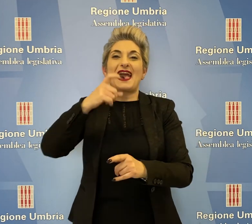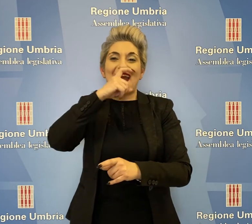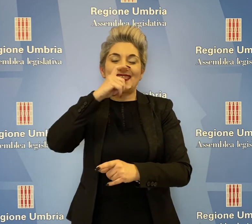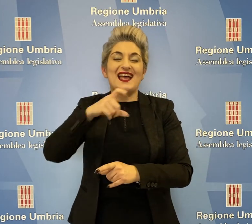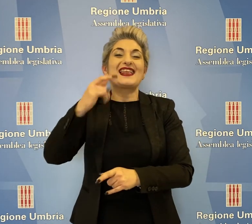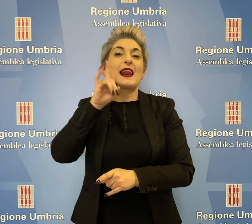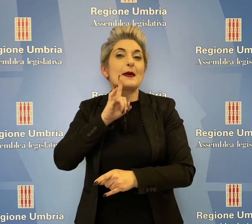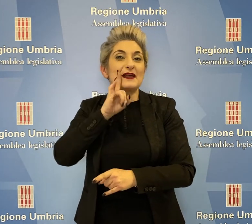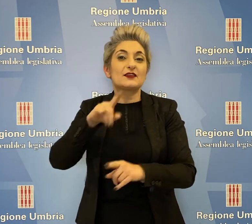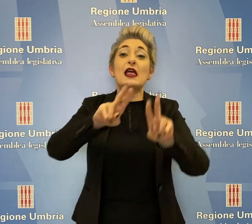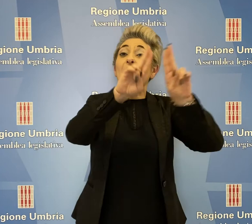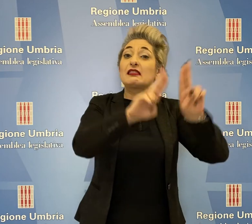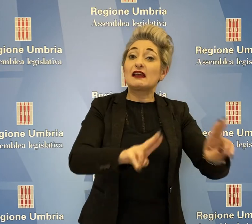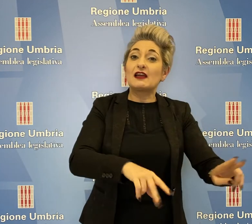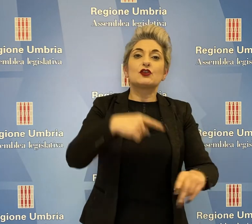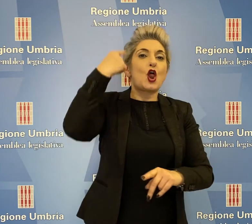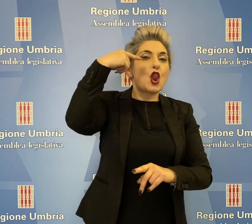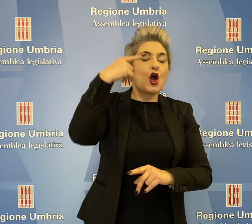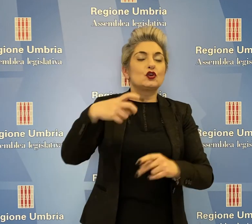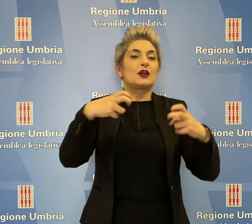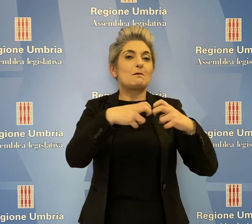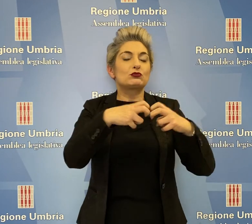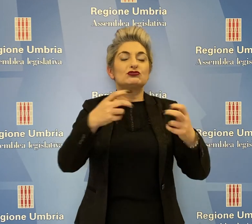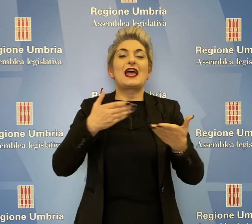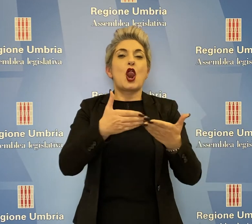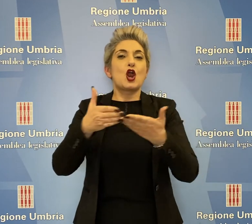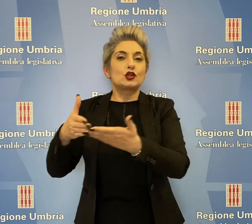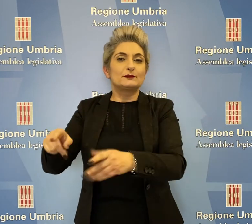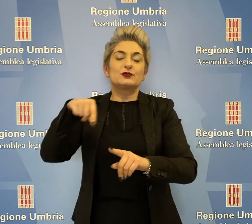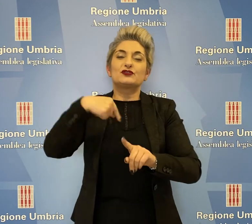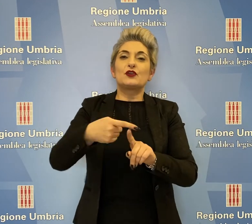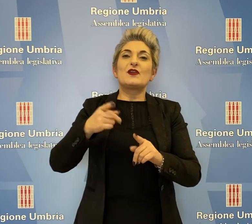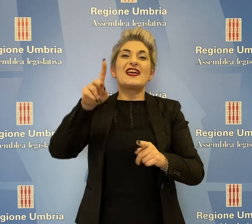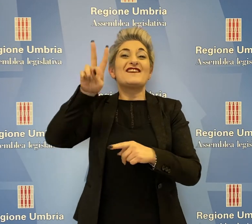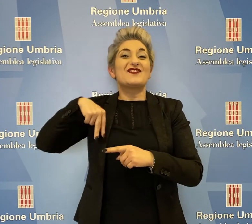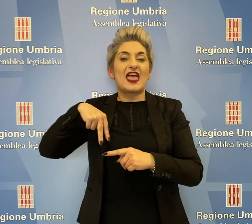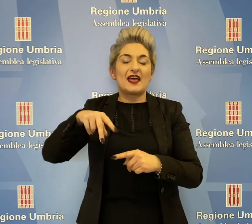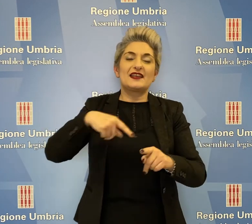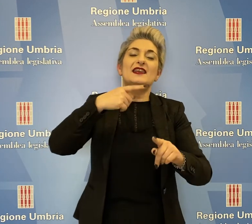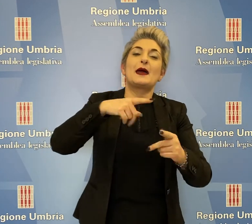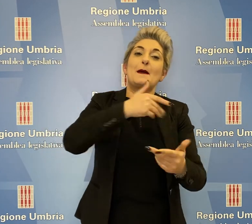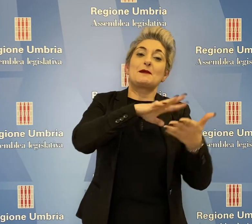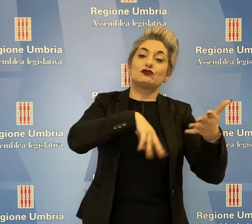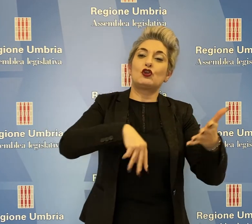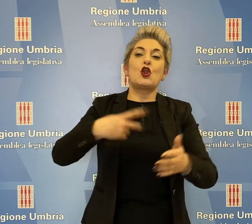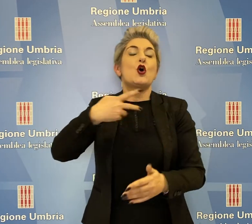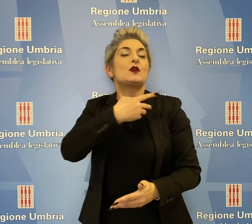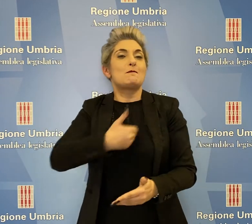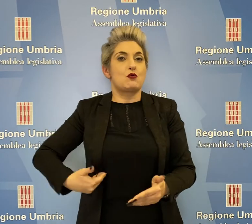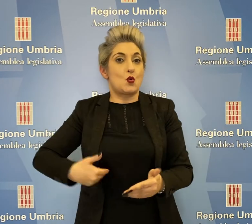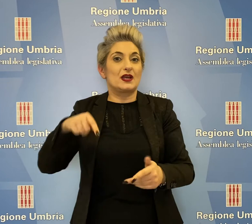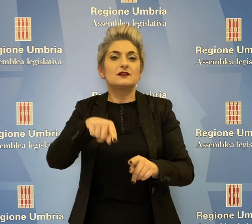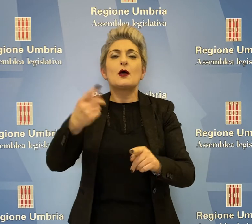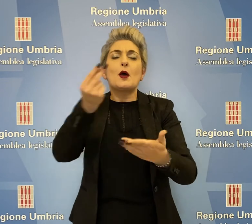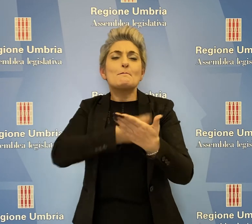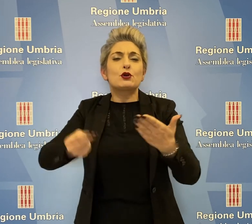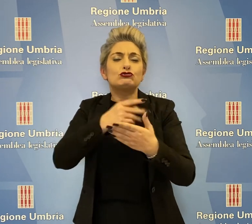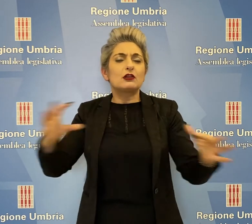poi internazionali come Londra, Bruxelles, Rotterdam, Vienna, Barcellona e Bucharest. Un progetto in sinergia